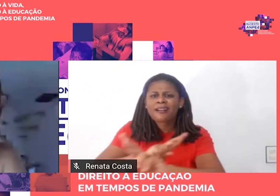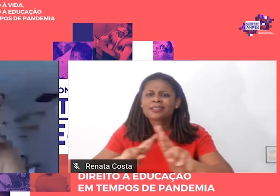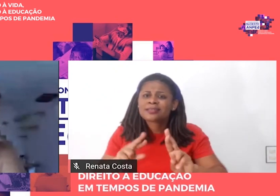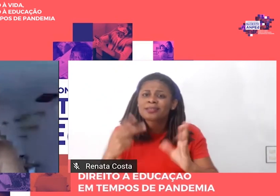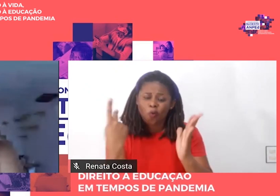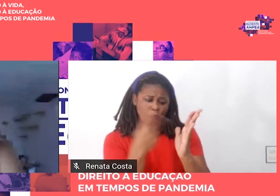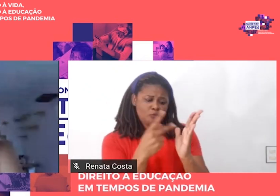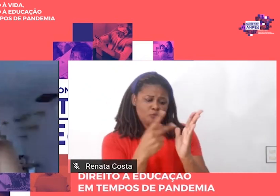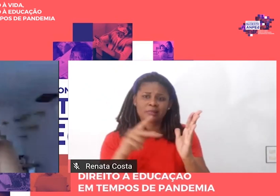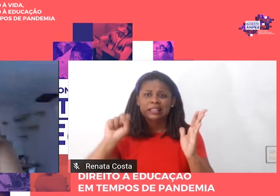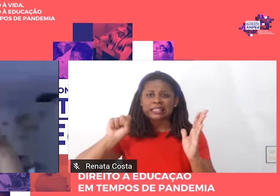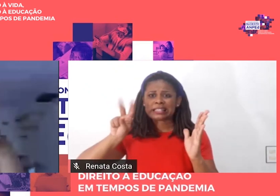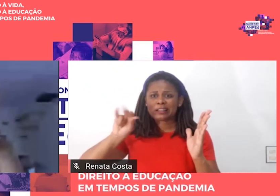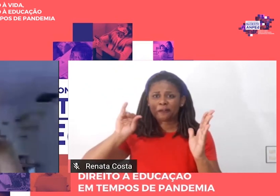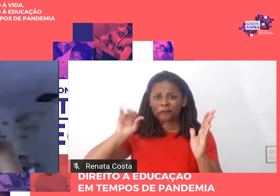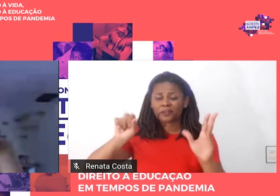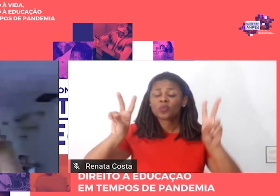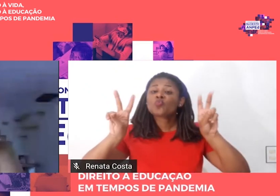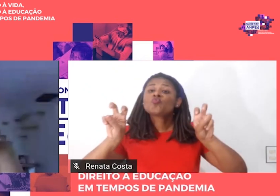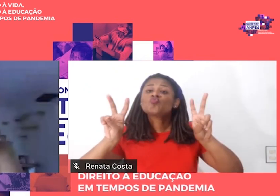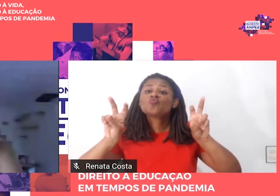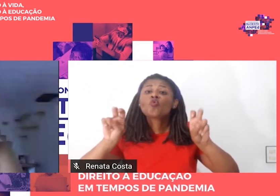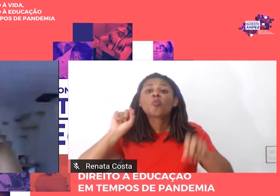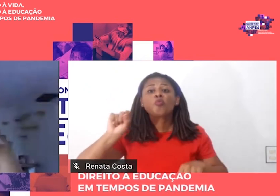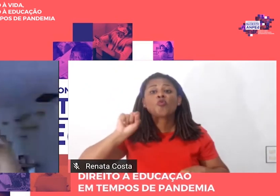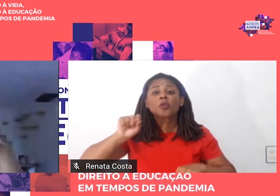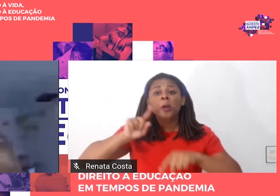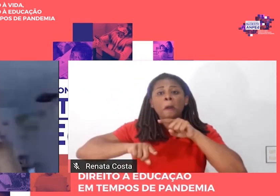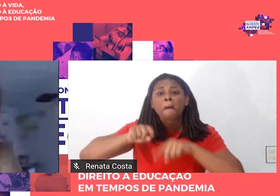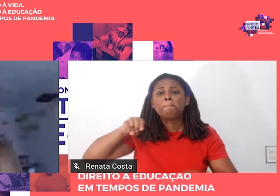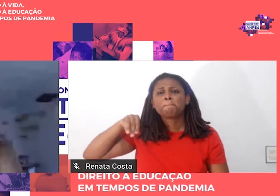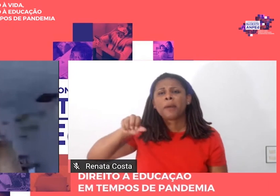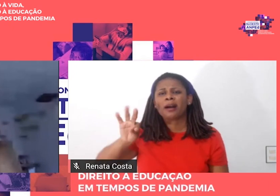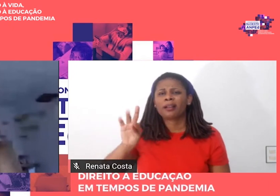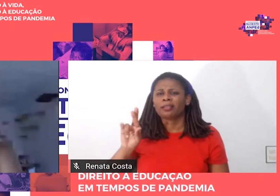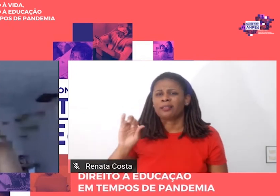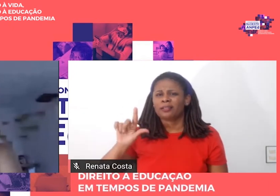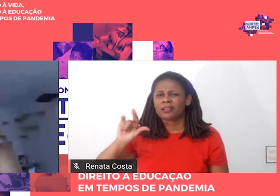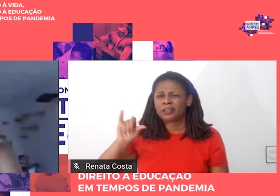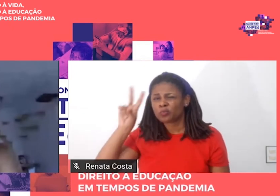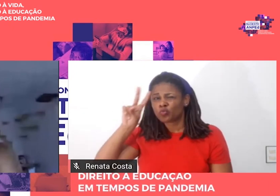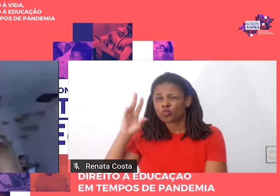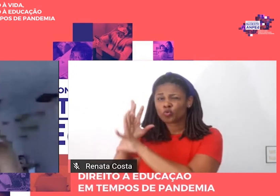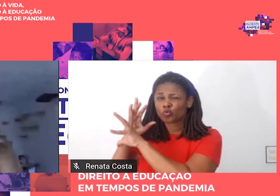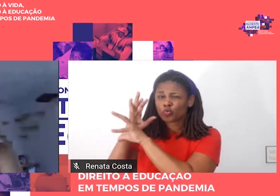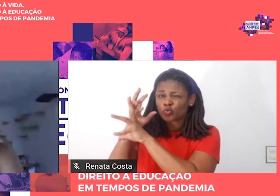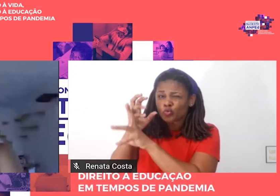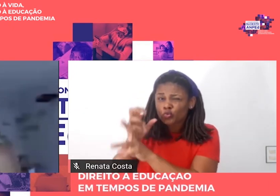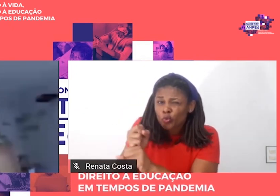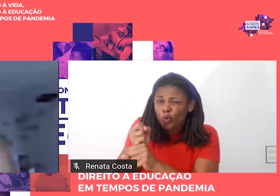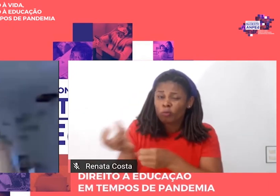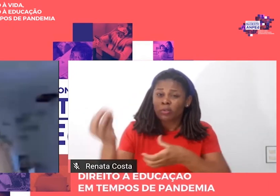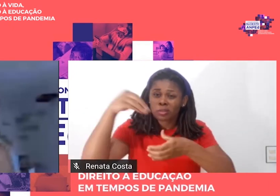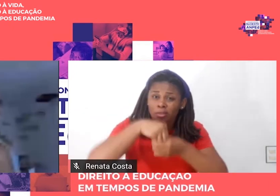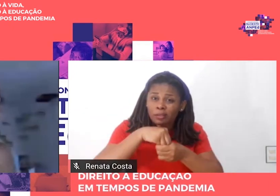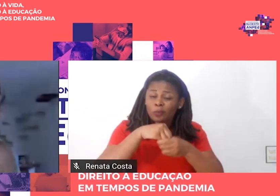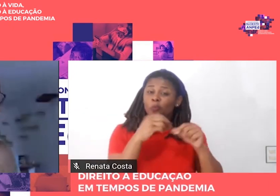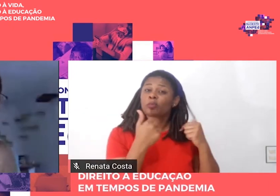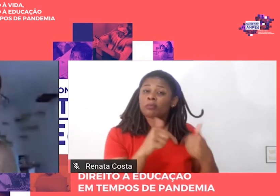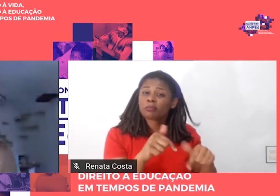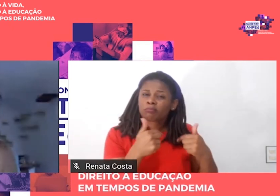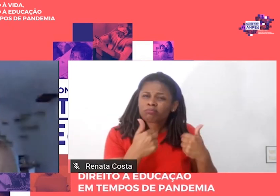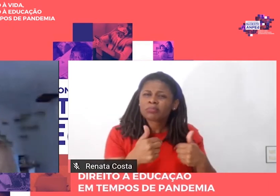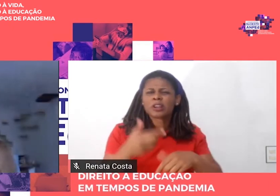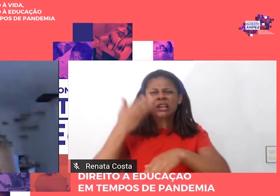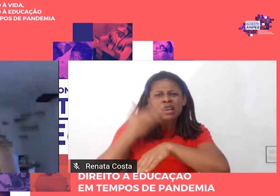materialismo histórico dialético como fonte de seu trabalho. E esse exercício de estudo do método é tarefa